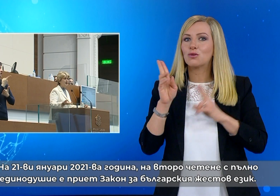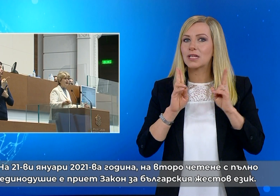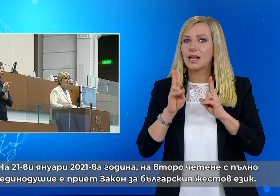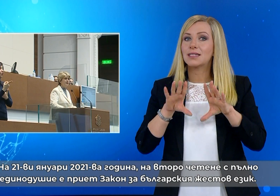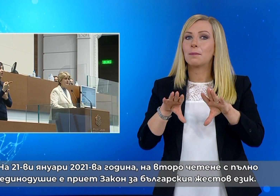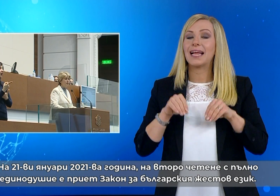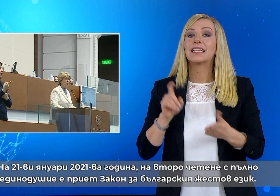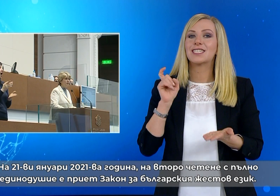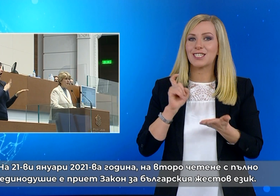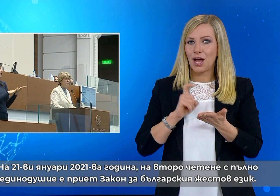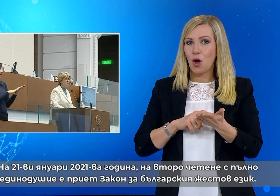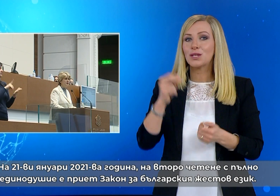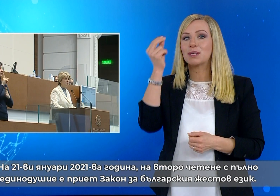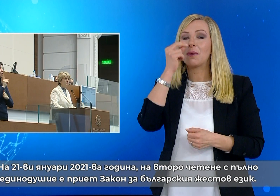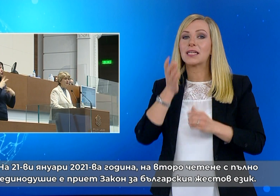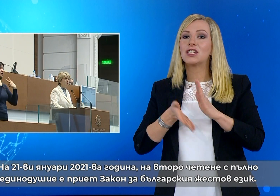Законът за българския жестов език.